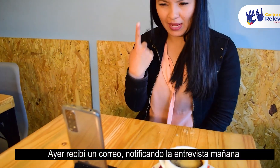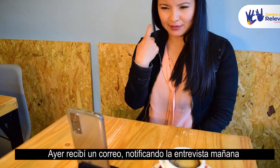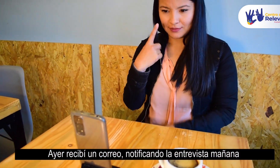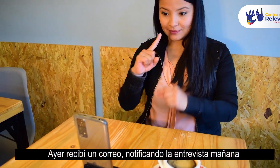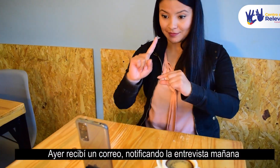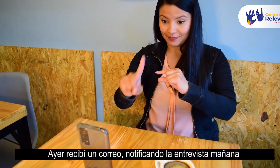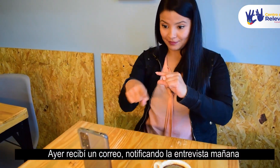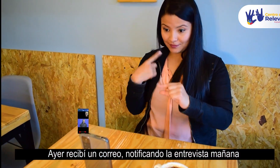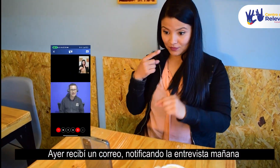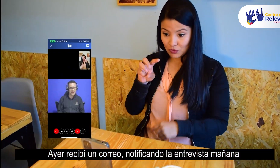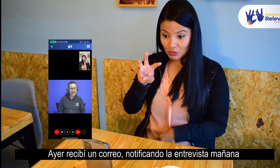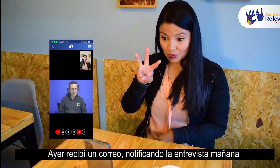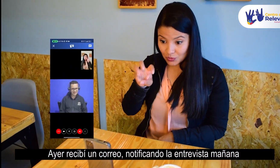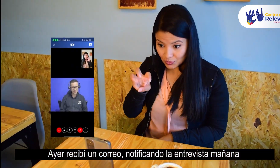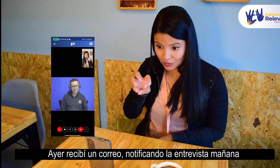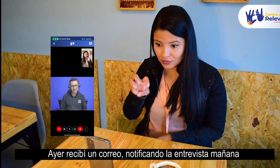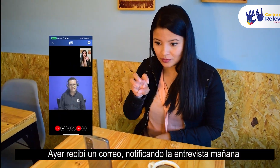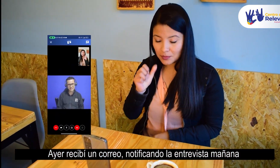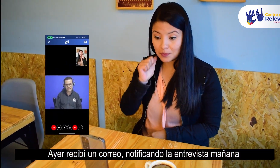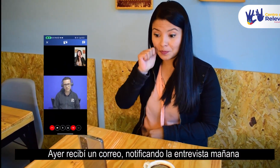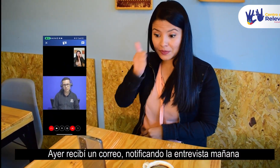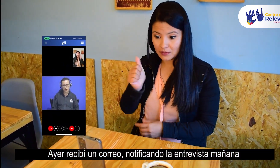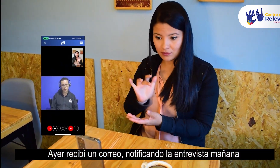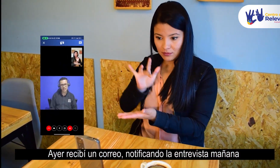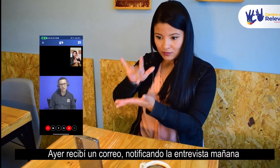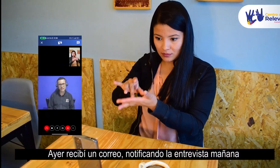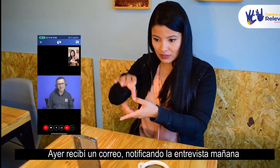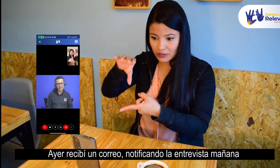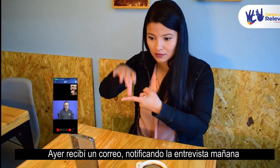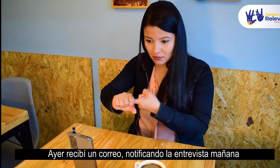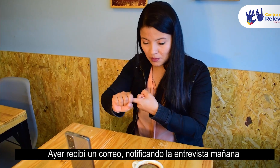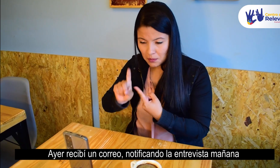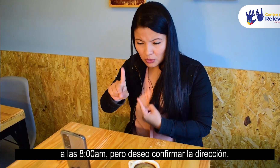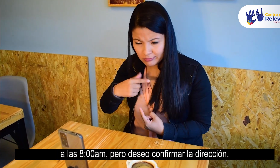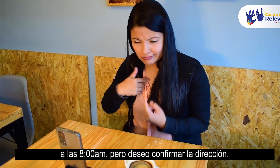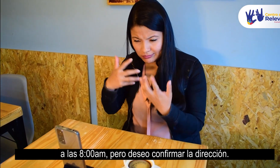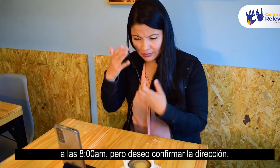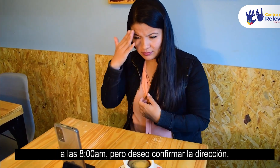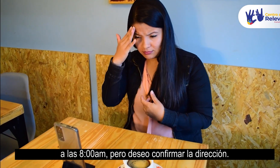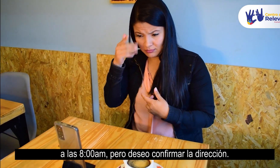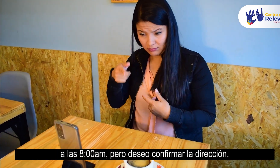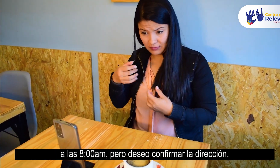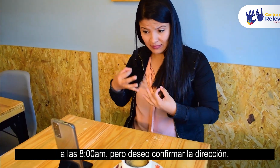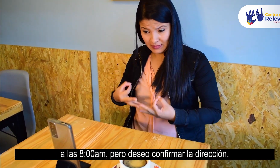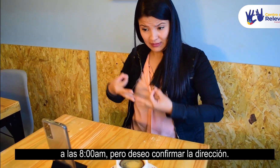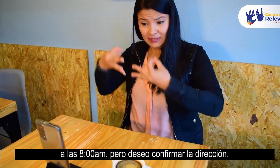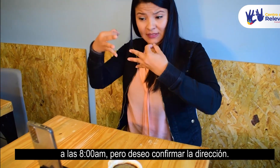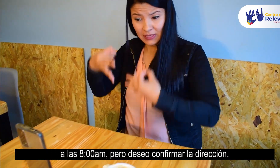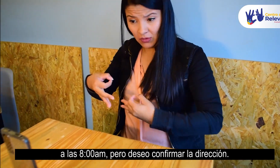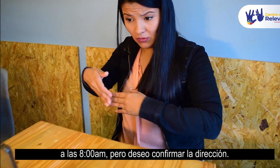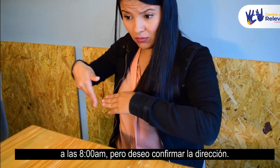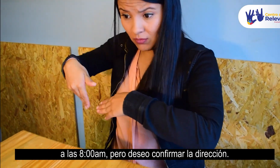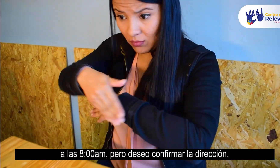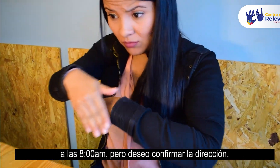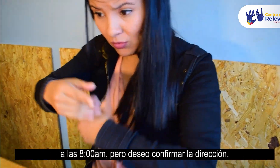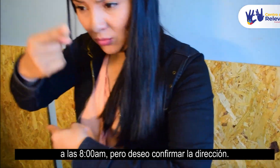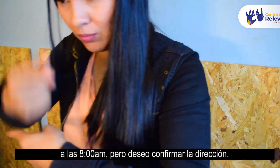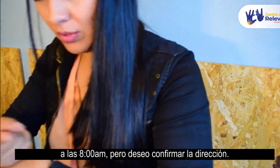Ayer recibí un correo notificando la entrevista mañana a las 8 am, pero deseo confirmar la